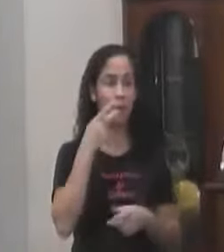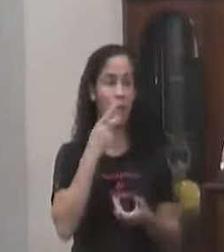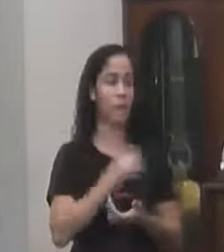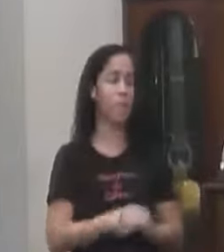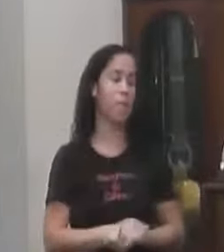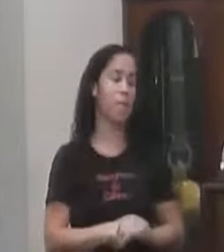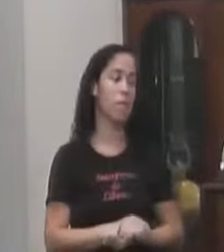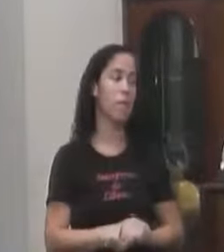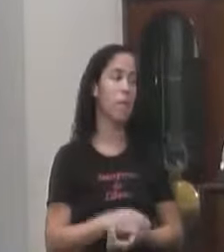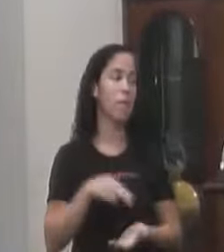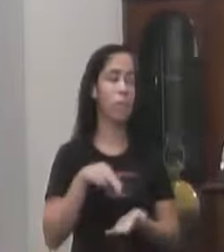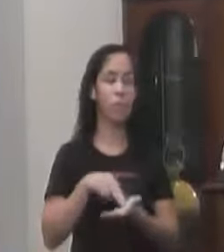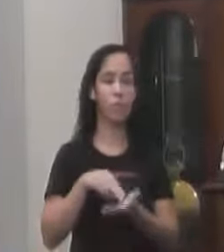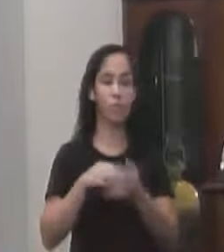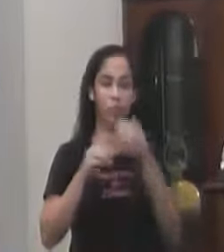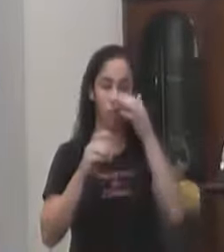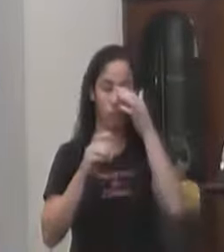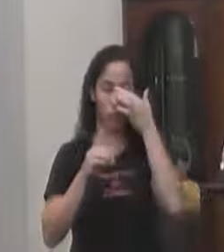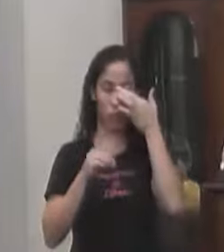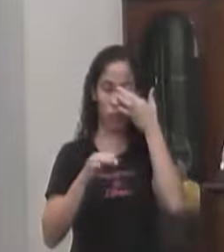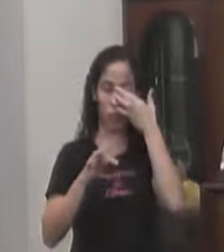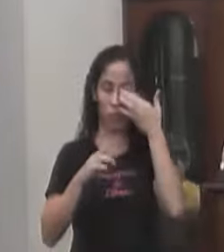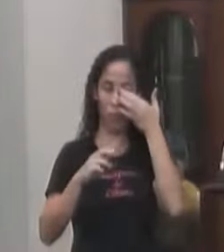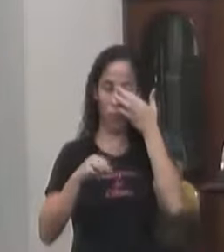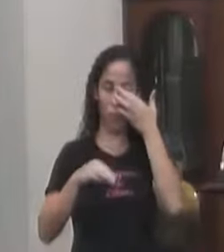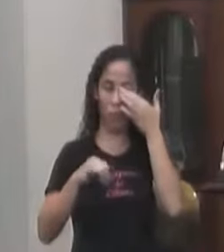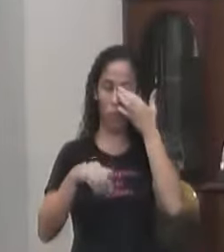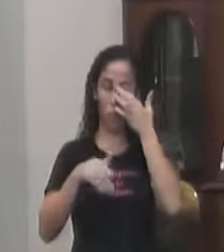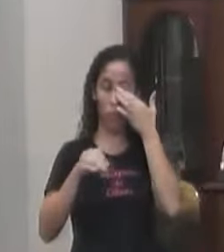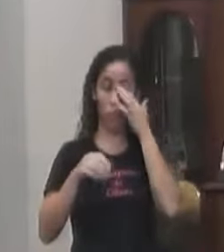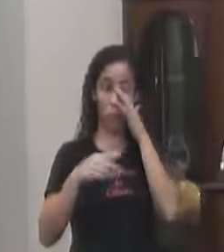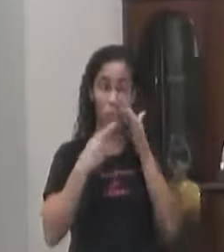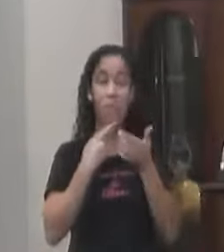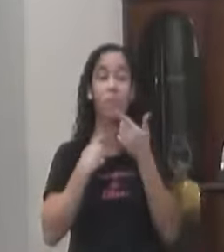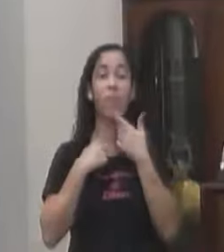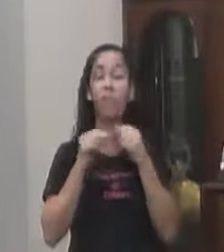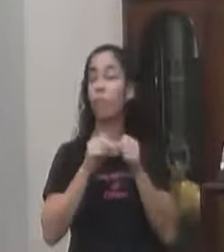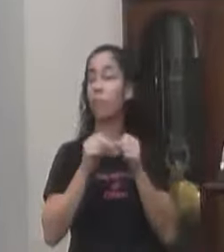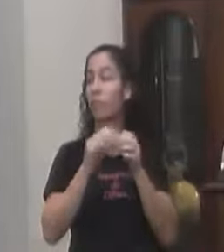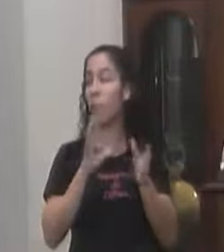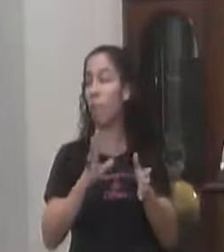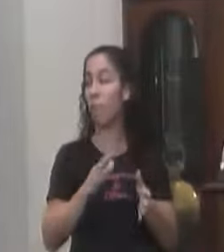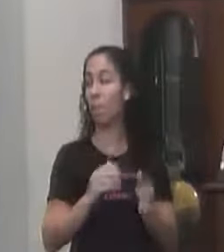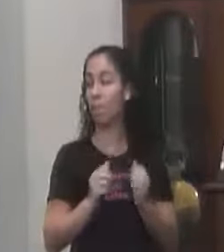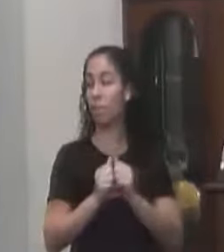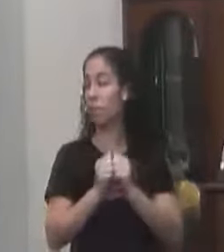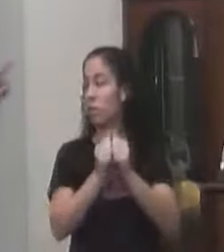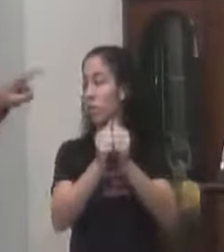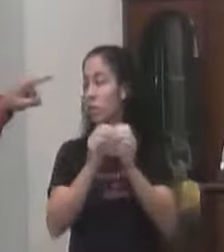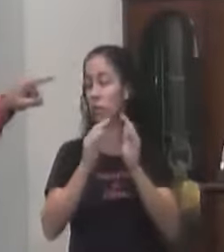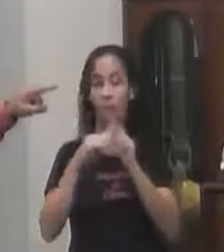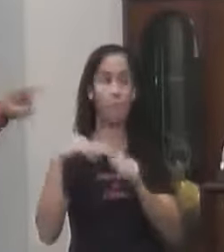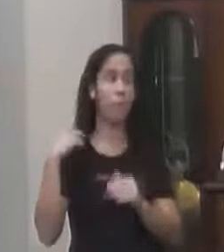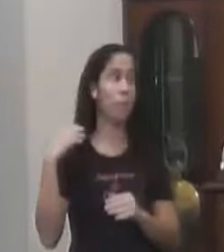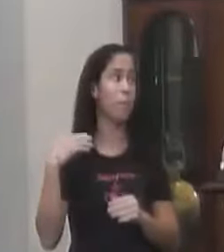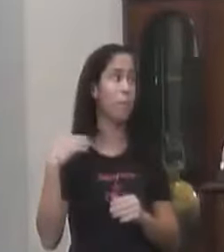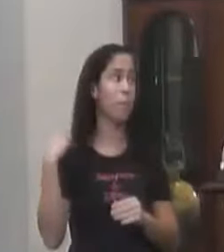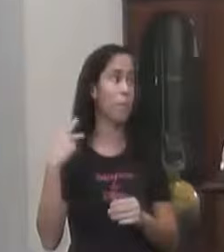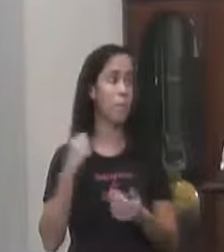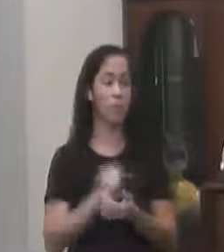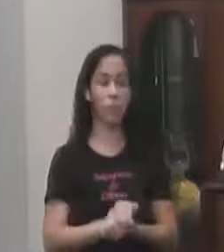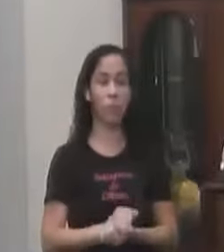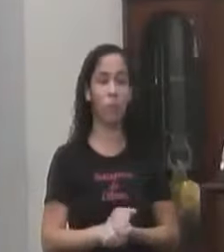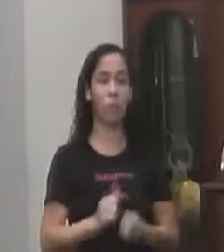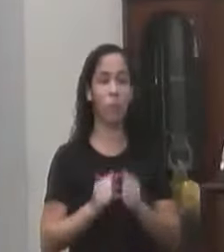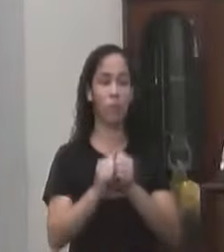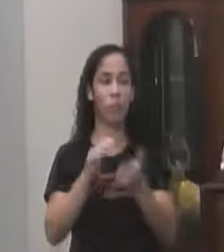A determinação Do prefeito E a vontade De acertar E alinhado Essa casa Junto